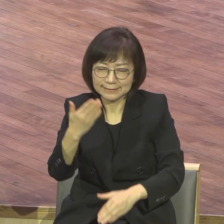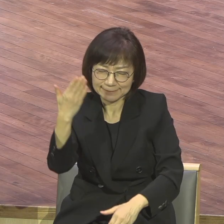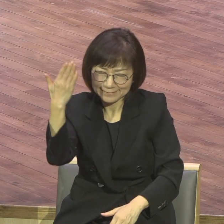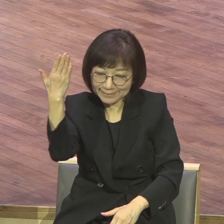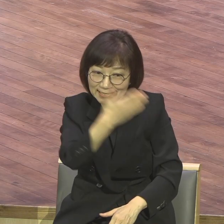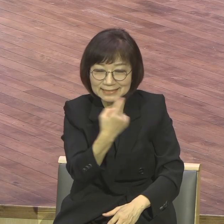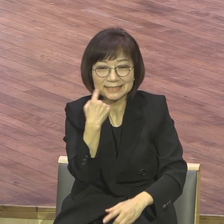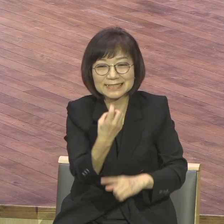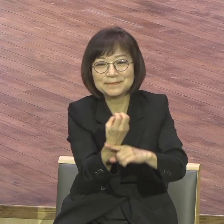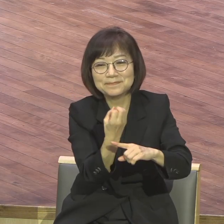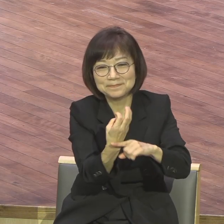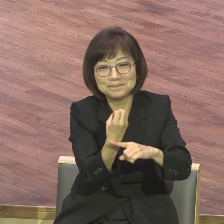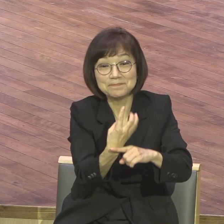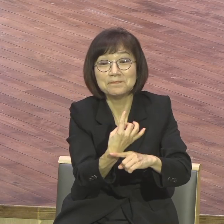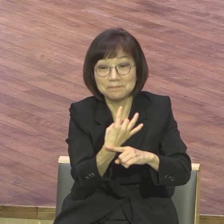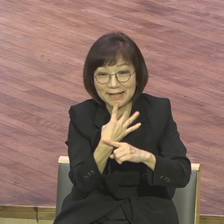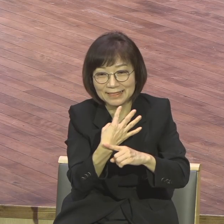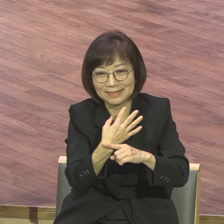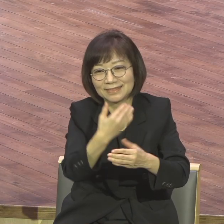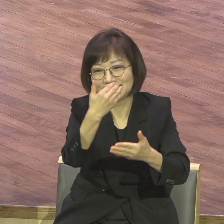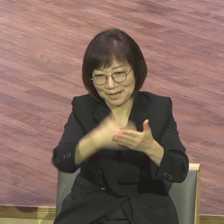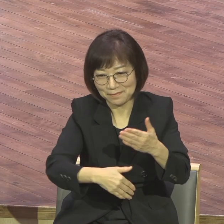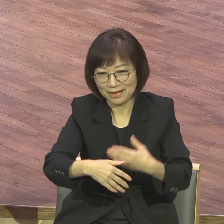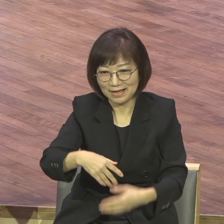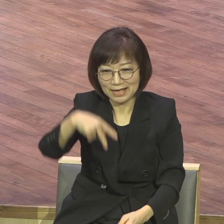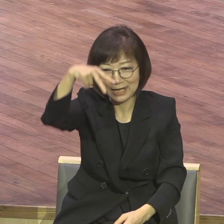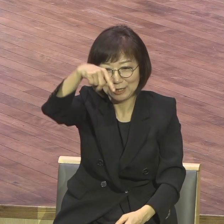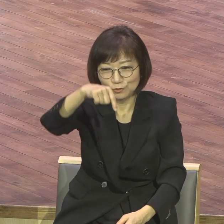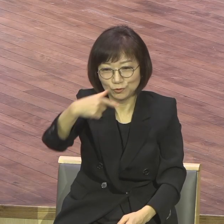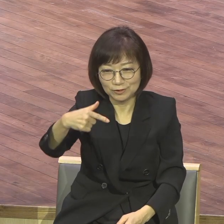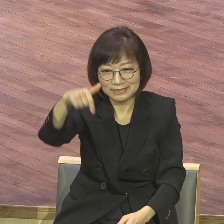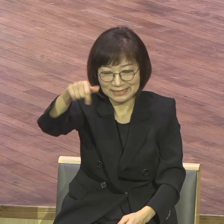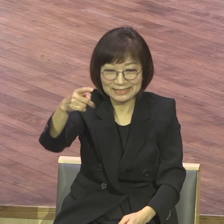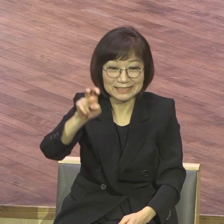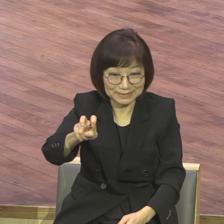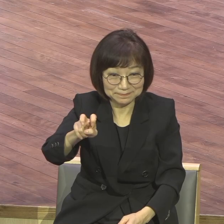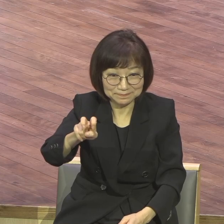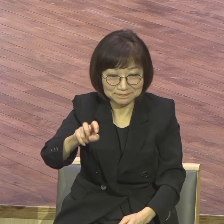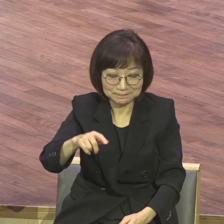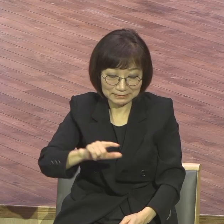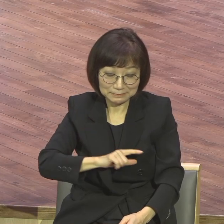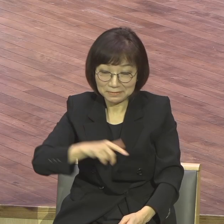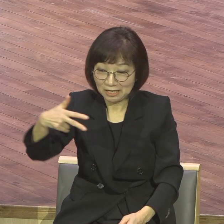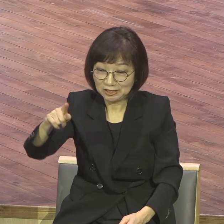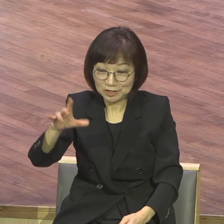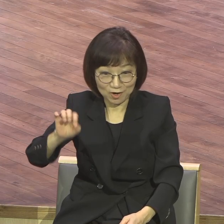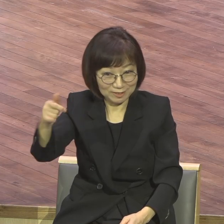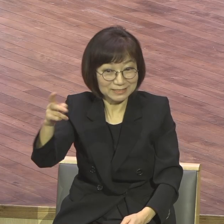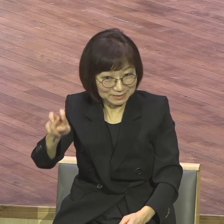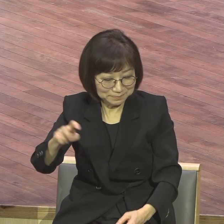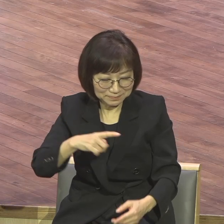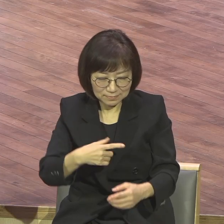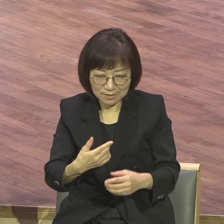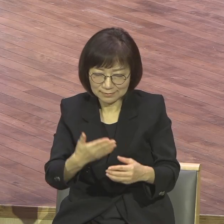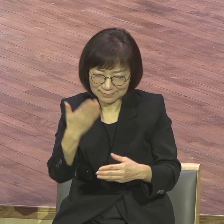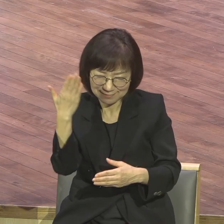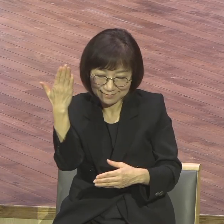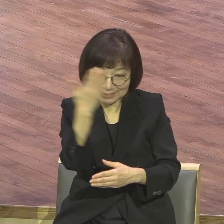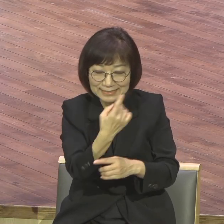그렇게 말합니다. 정금 그렇게 말합니다. 여러 가지 세상을 살면서 시험을 이긴